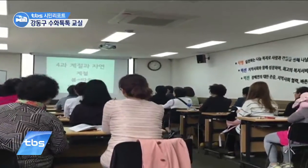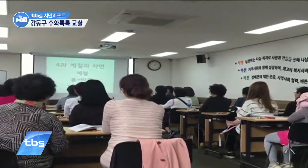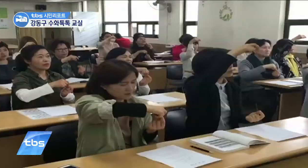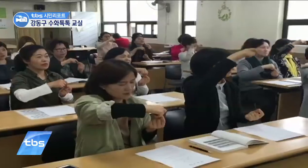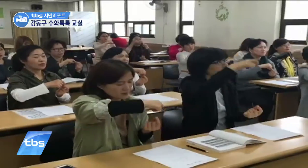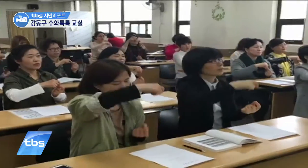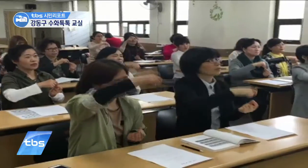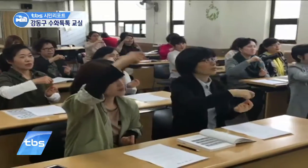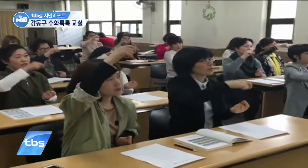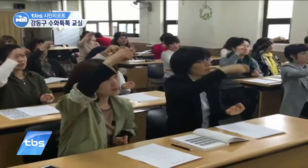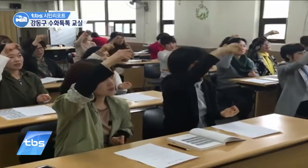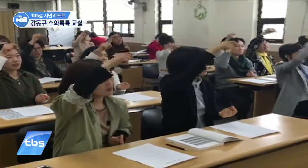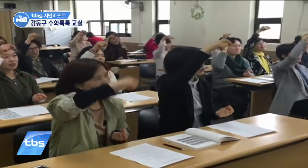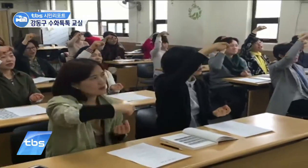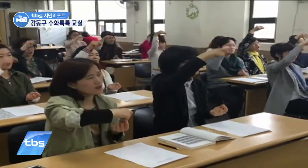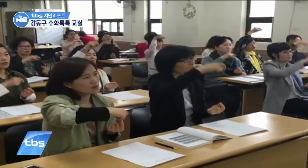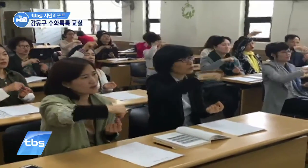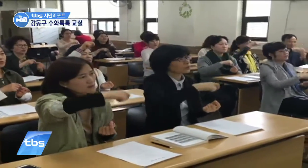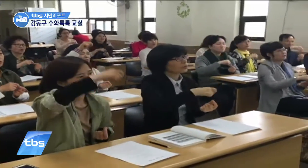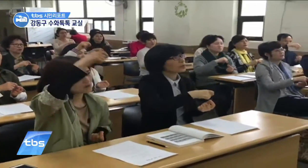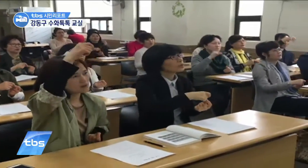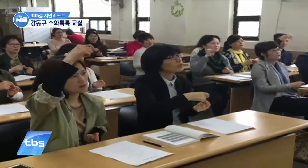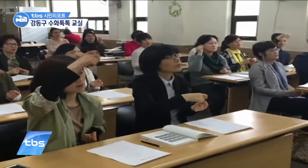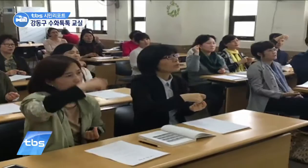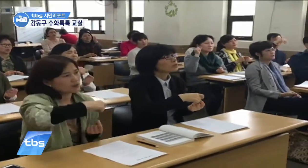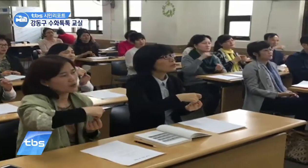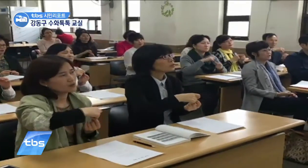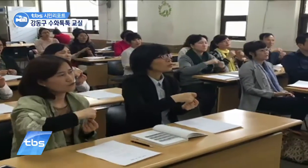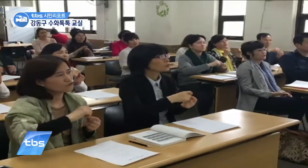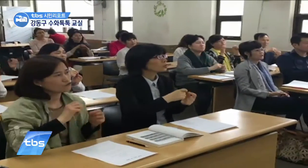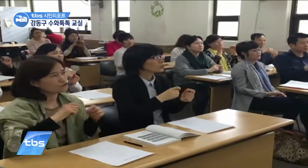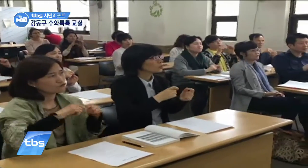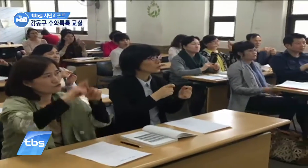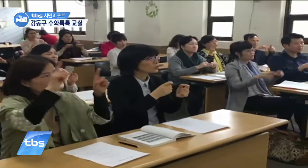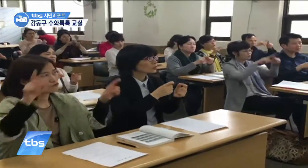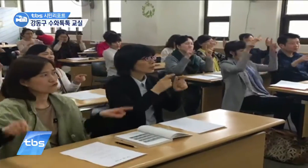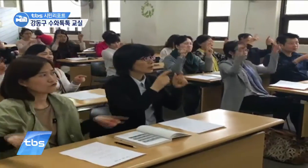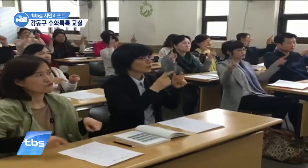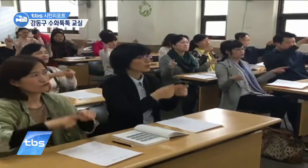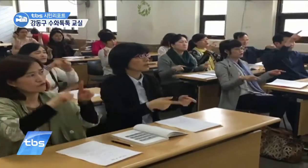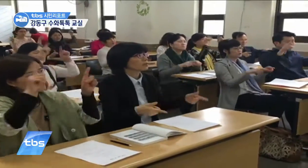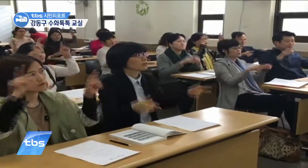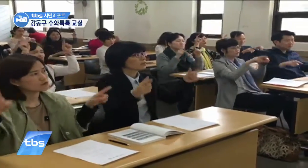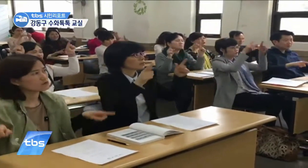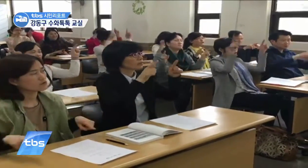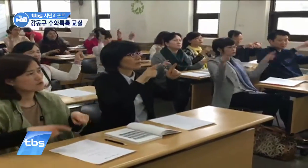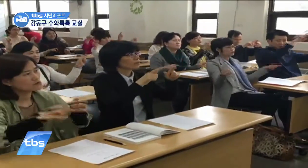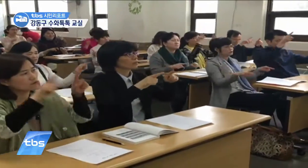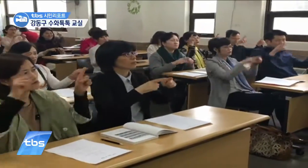배웁니다. 선생님을 열심히 바라보면서 손으로 따라하는 데 제법 능숙해 보입니다.